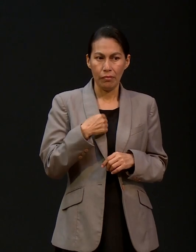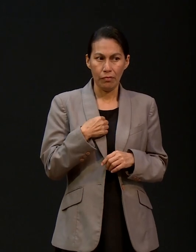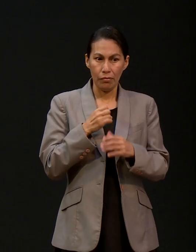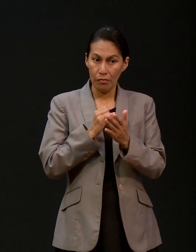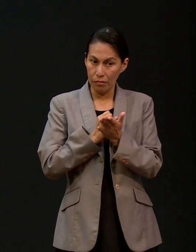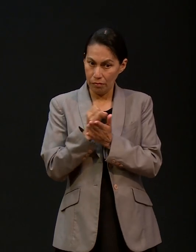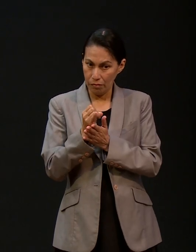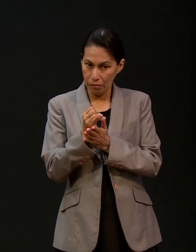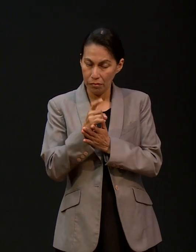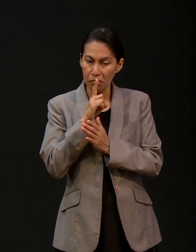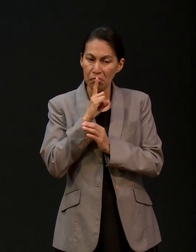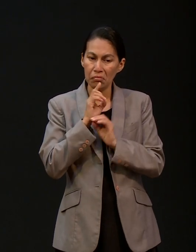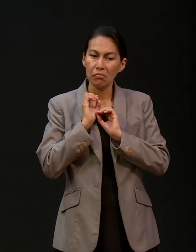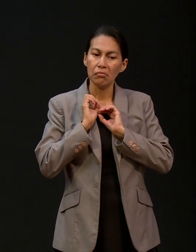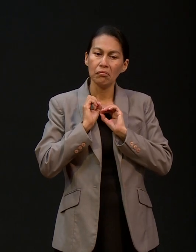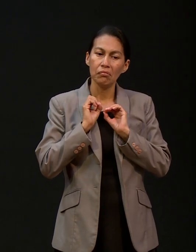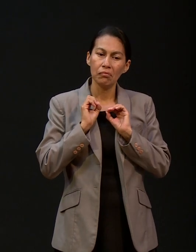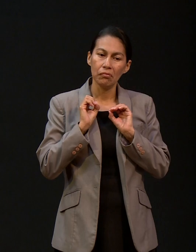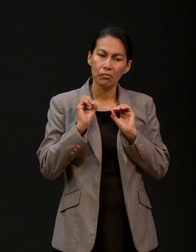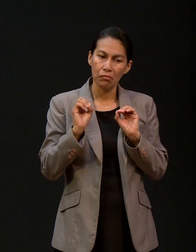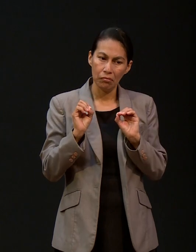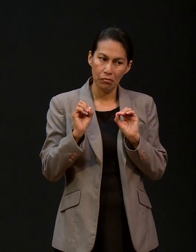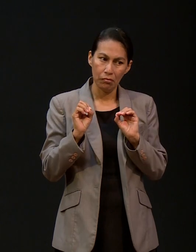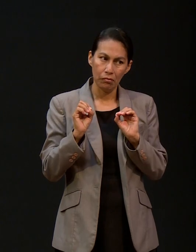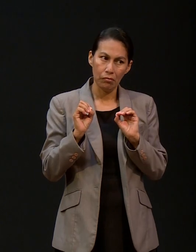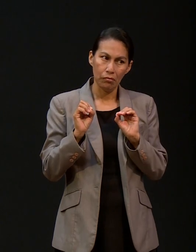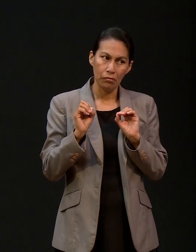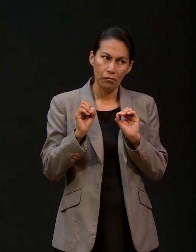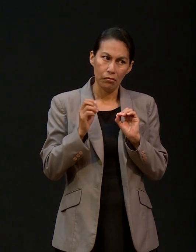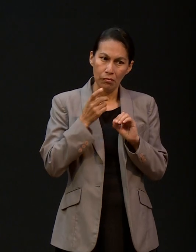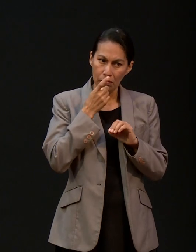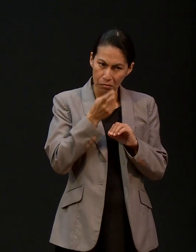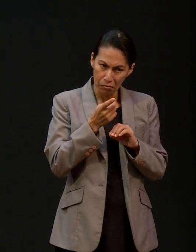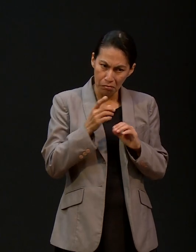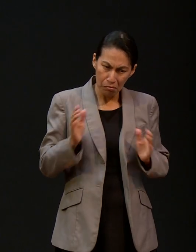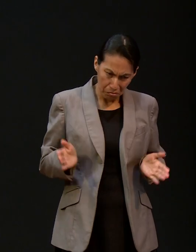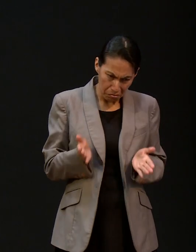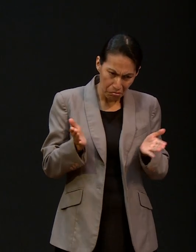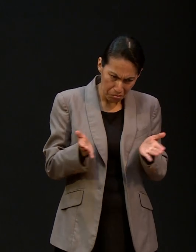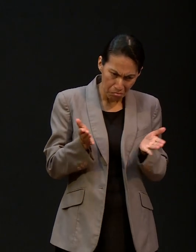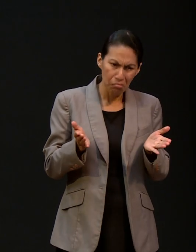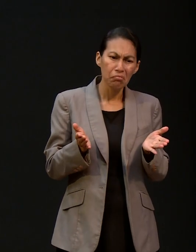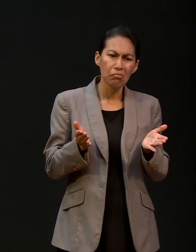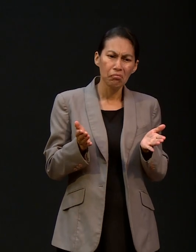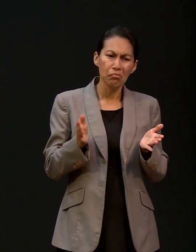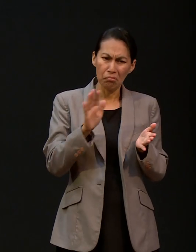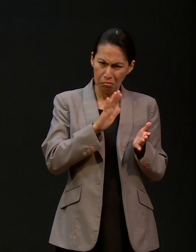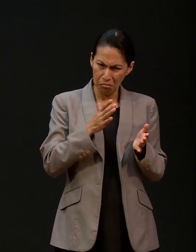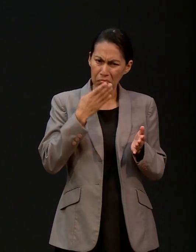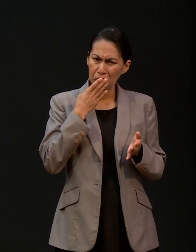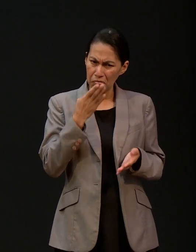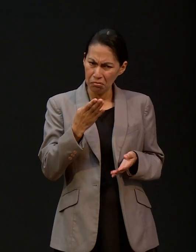Decidí yo en ese momento no decirle. Decir que le echara ganas, que todo iba a estar bien.